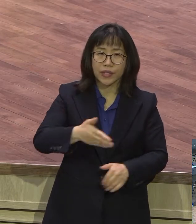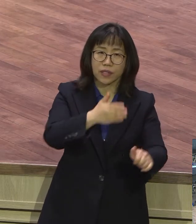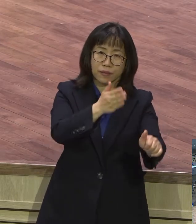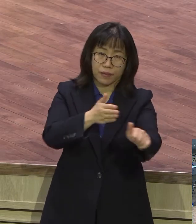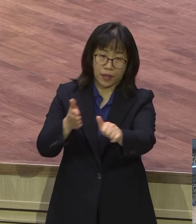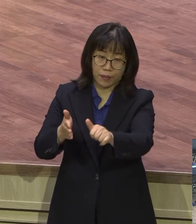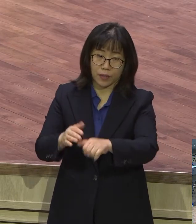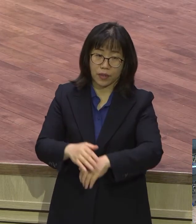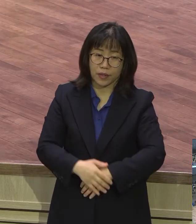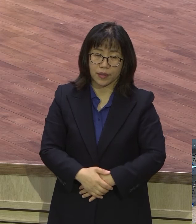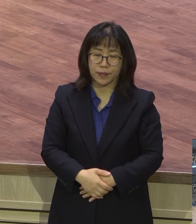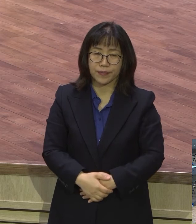부릅니다 삼오직의 삶